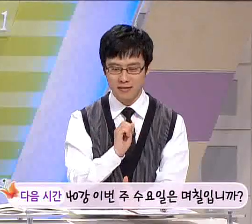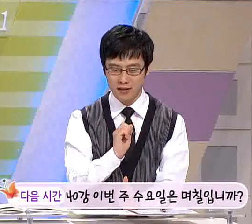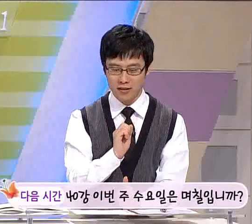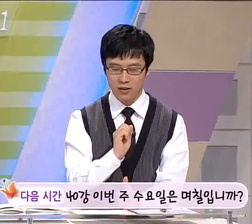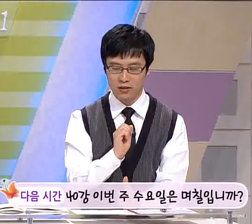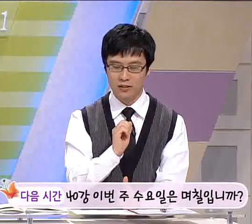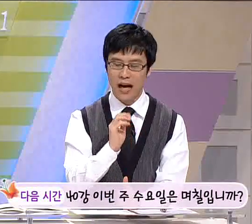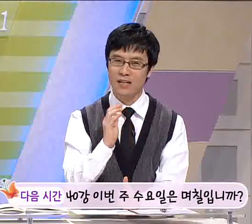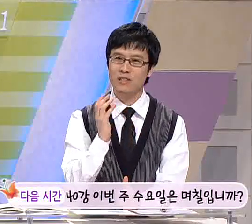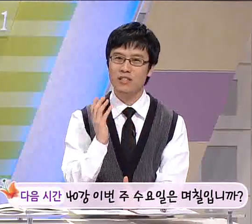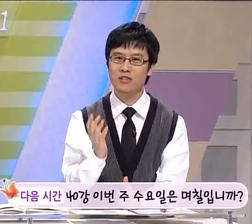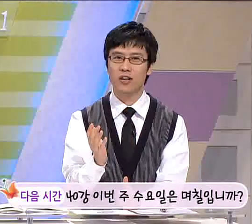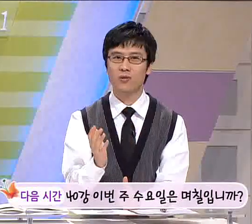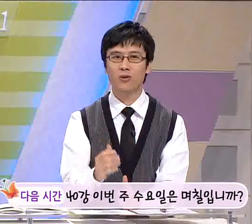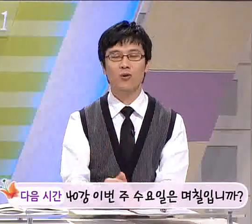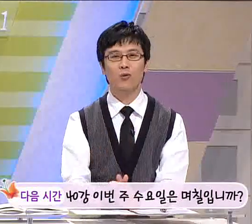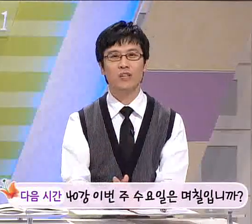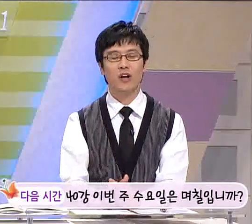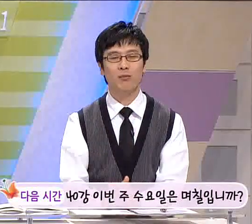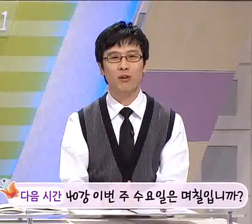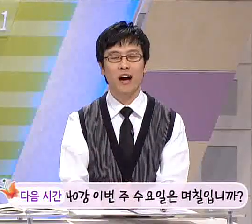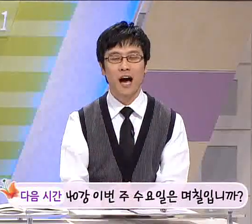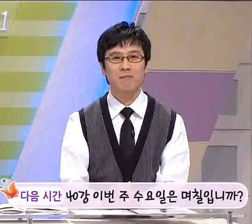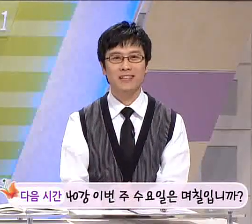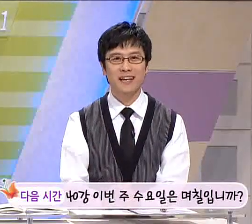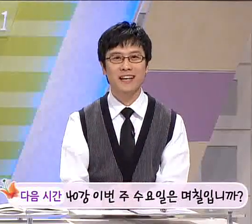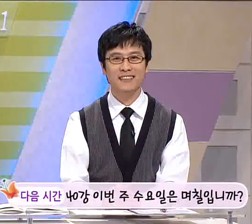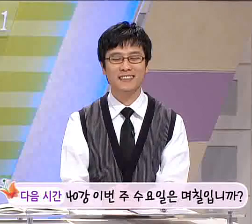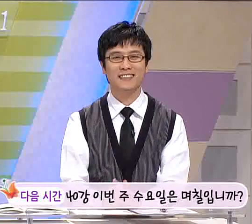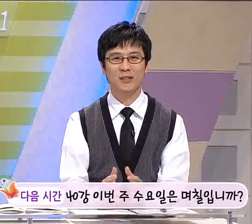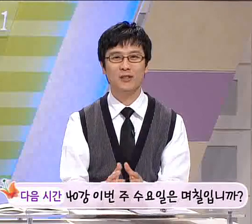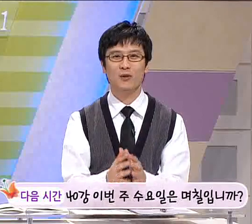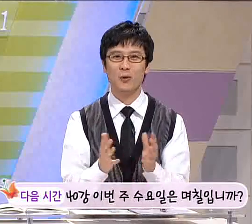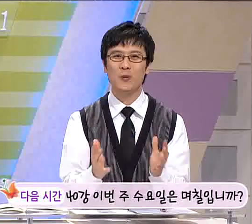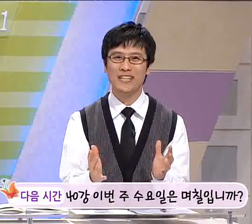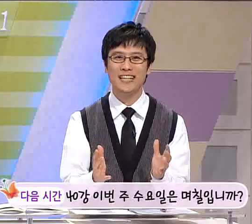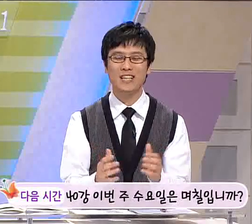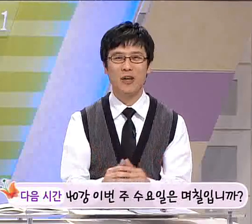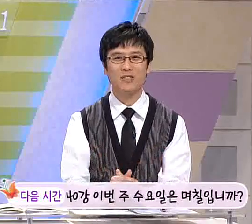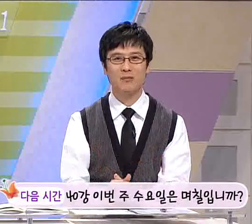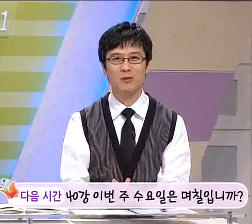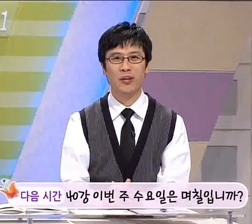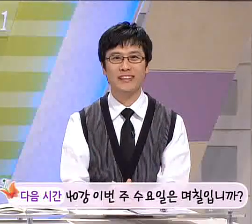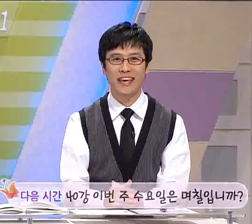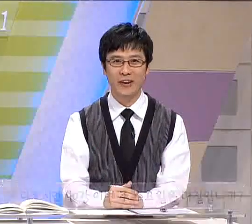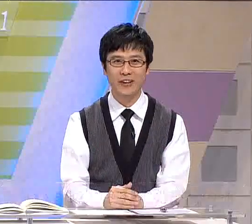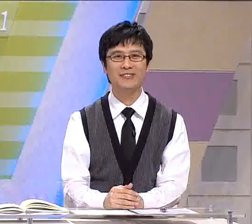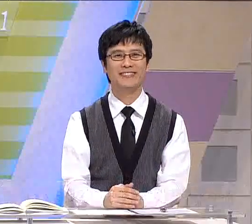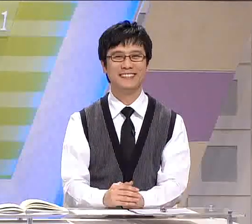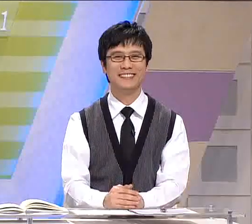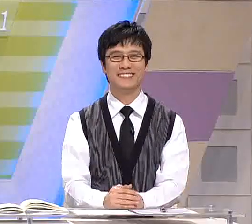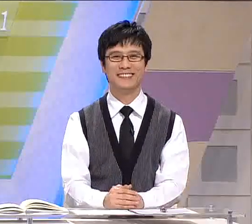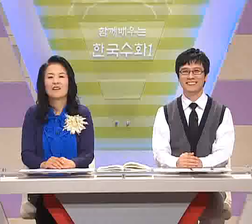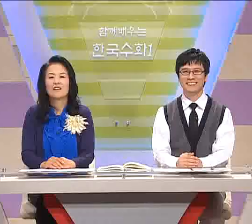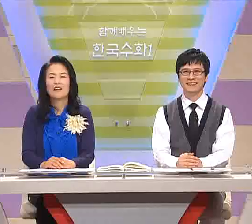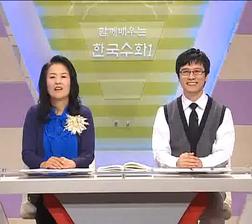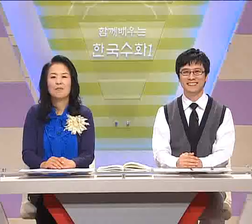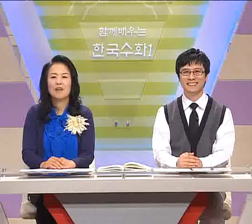그 다름을 인정하고 우리가 더불어 함께 살아가는 그런 좋은 세상이 되었으면 좋겠네요. 네 함께